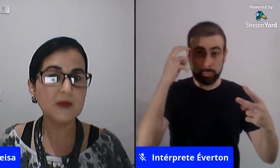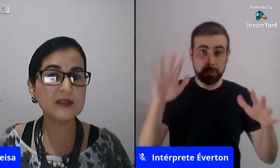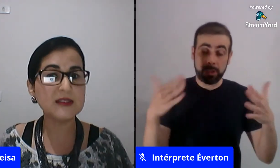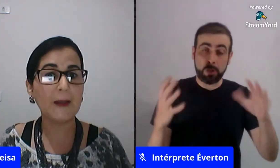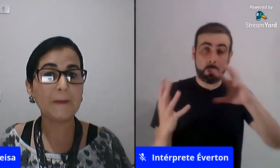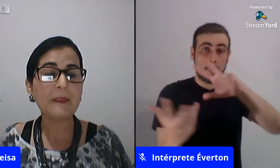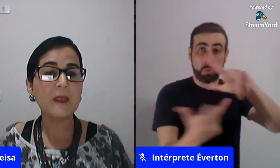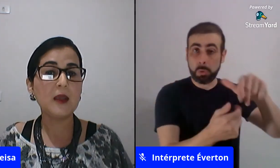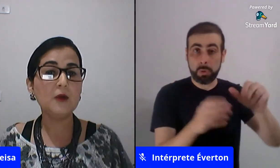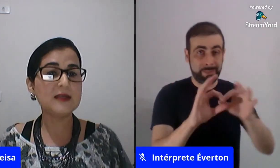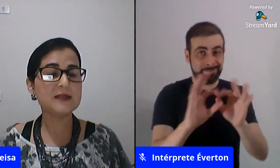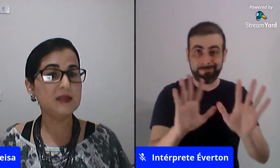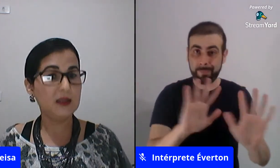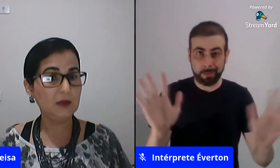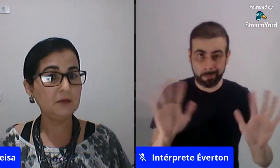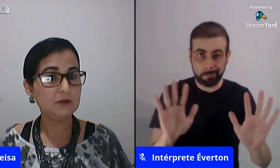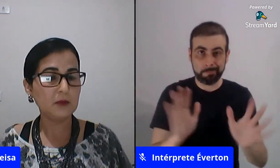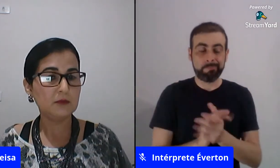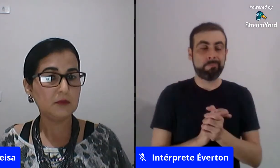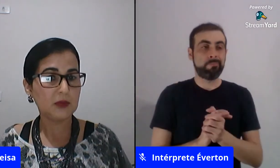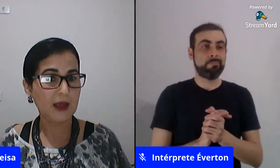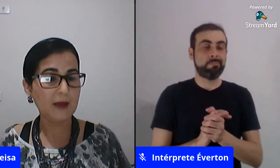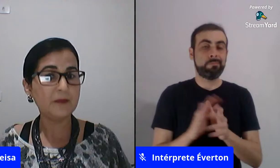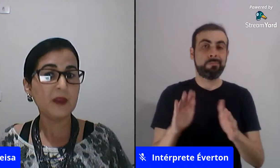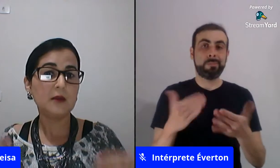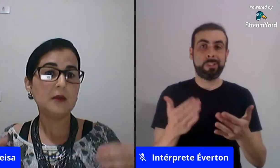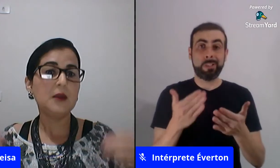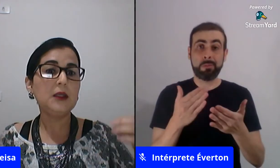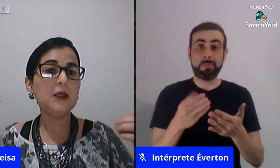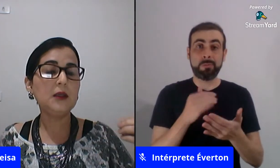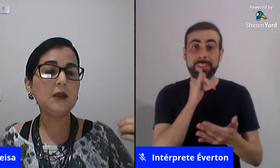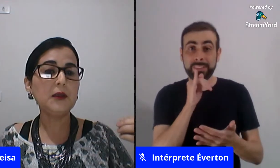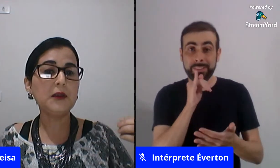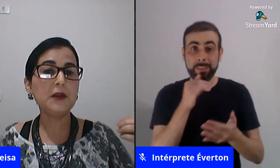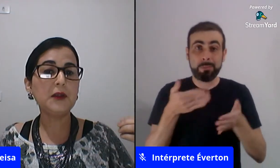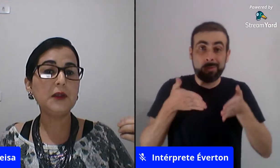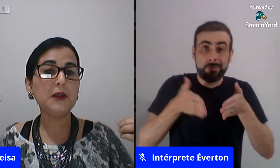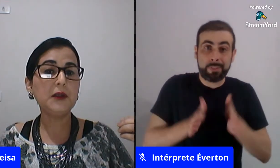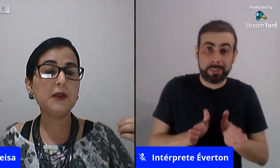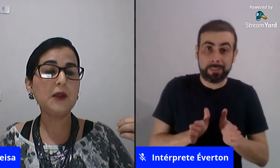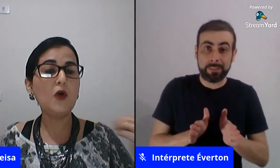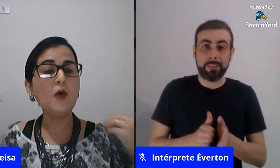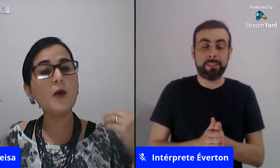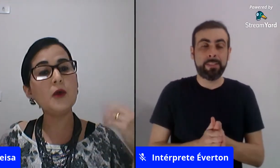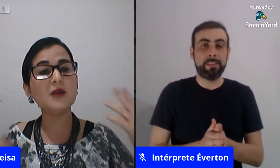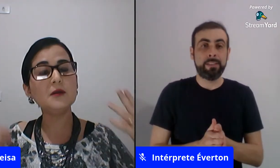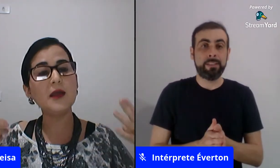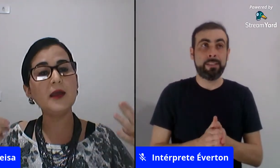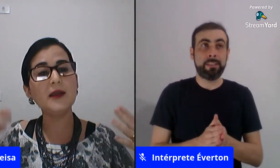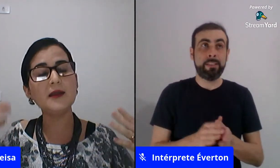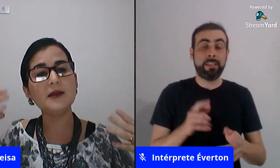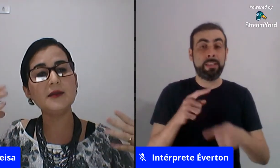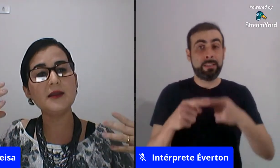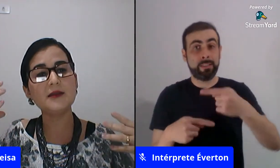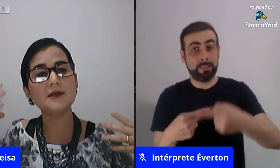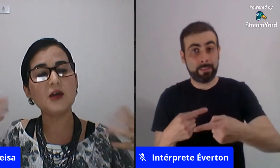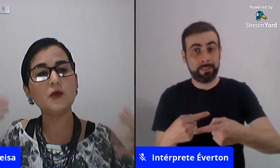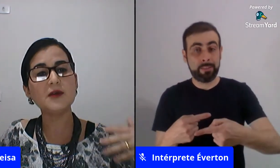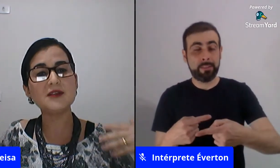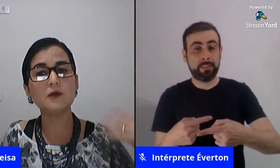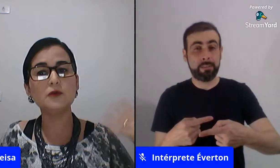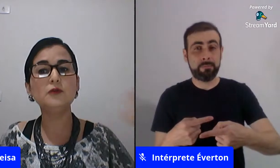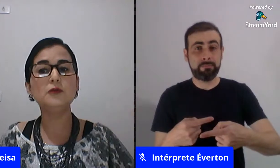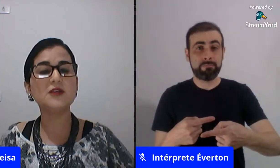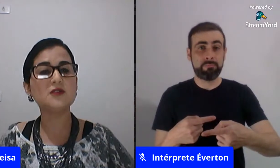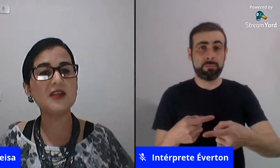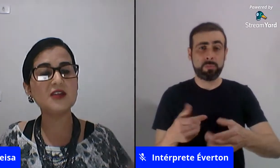então assim eu nasci né e e como eu de